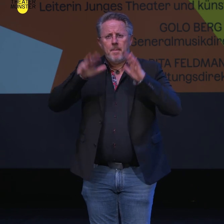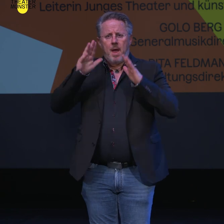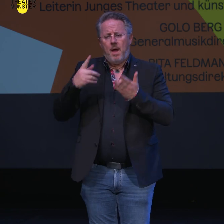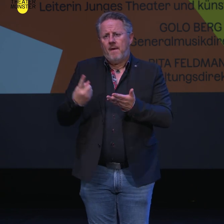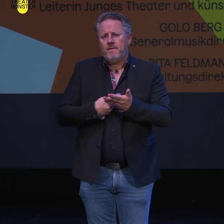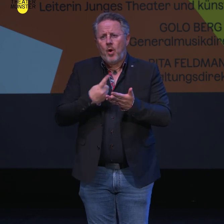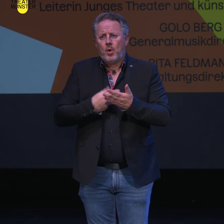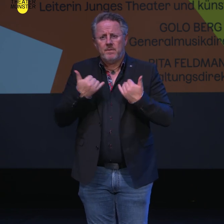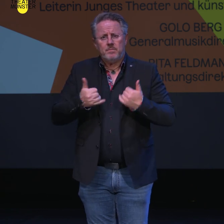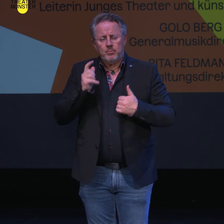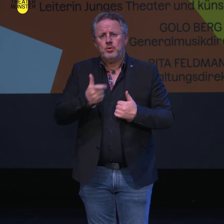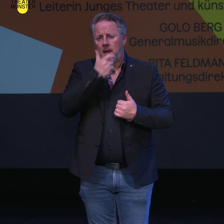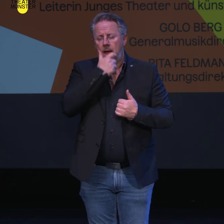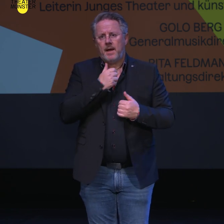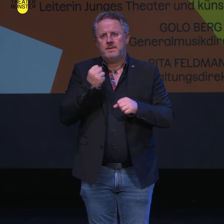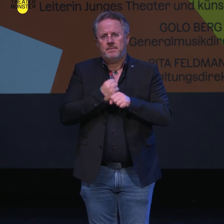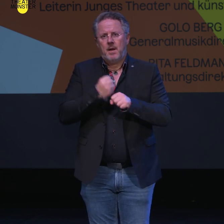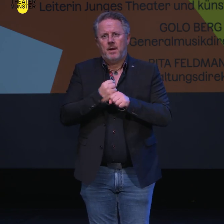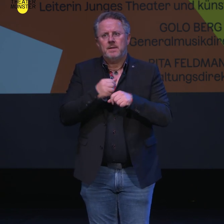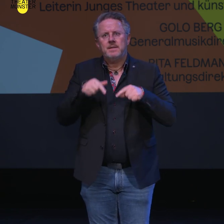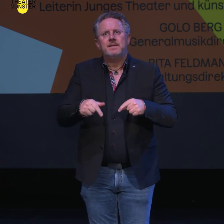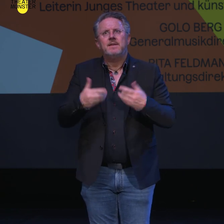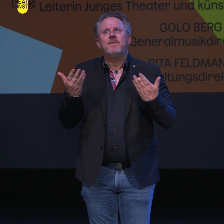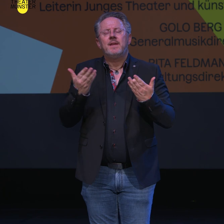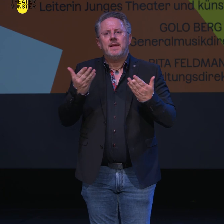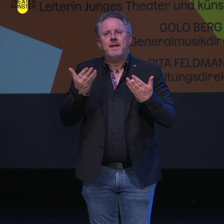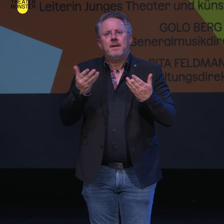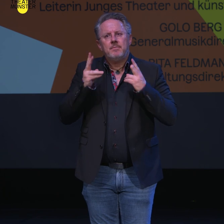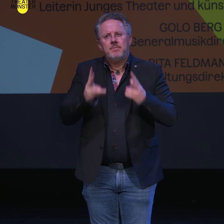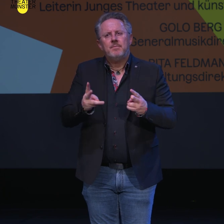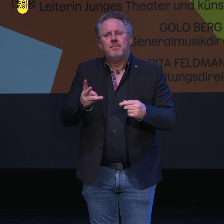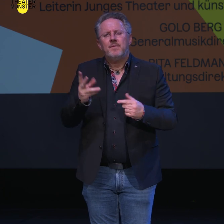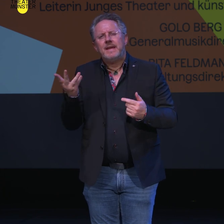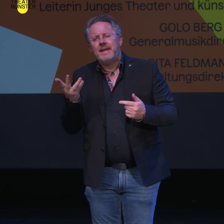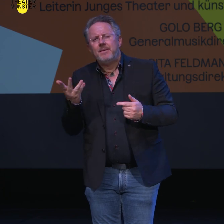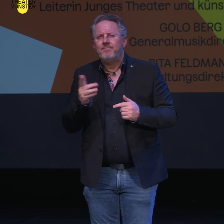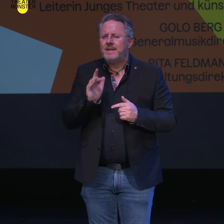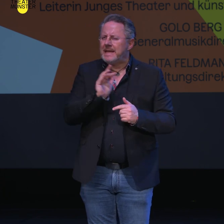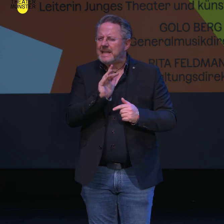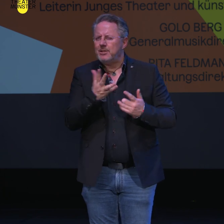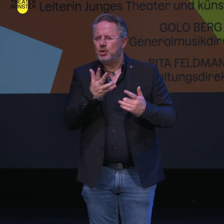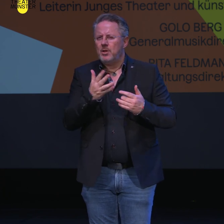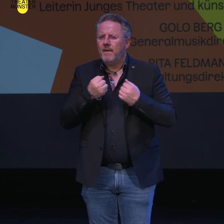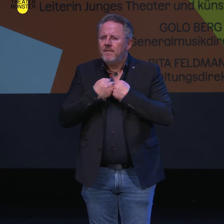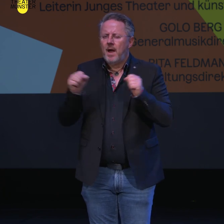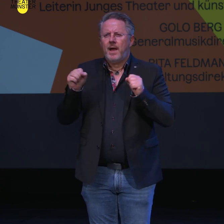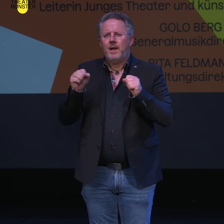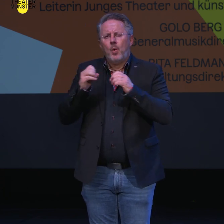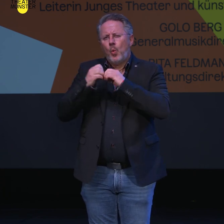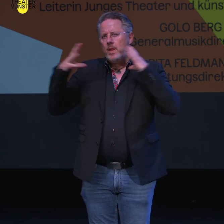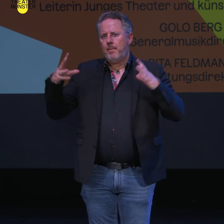mit größter Ernsthaftigkeit nachzugehen und unserer Sphäre einer weitgehend kritischen, freien, unabhängigen Kunst